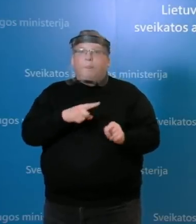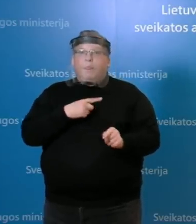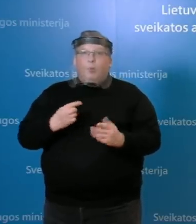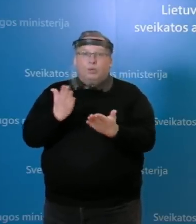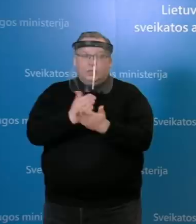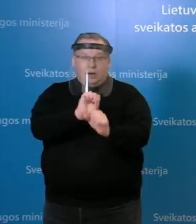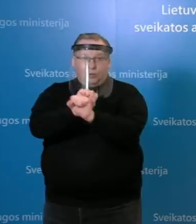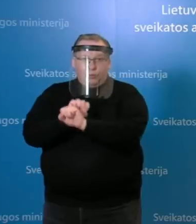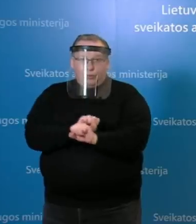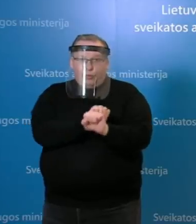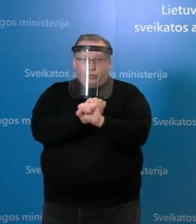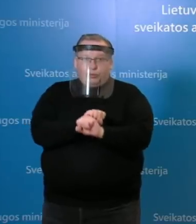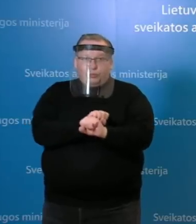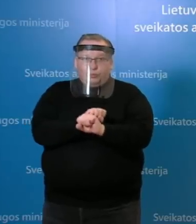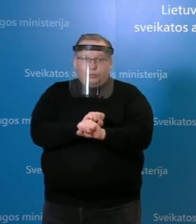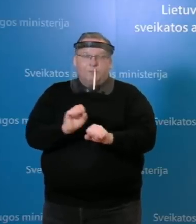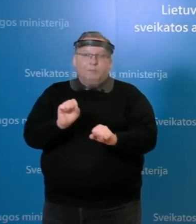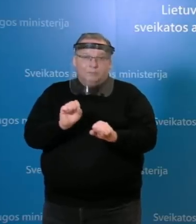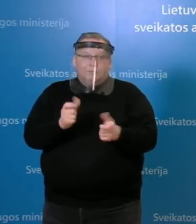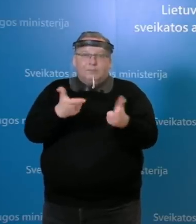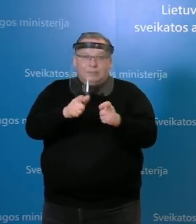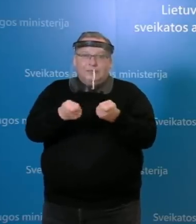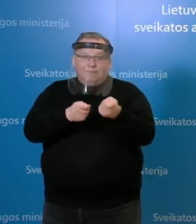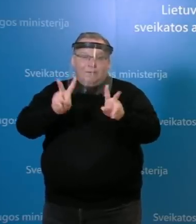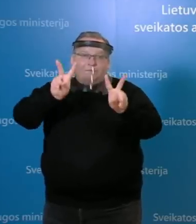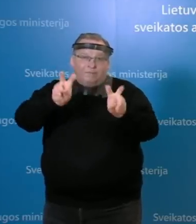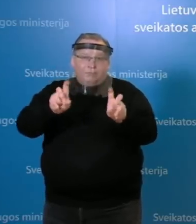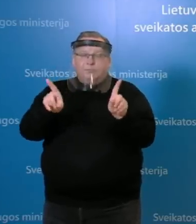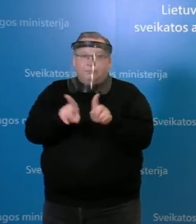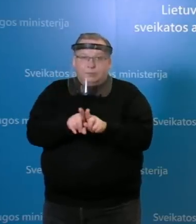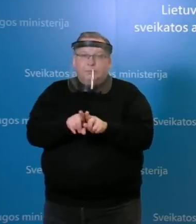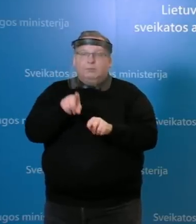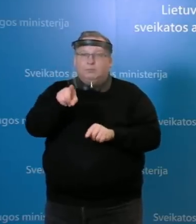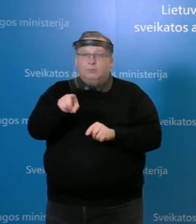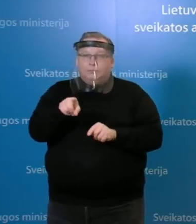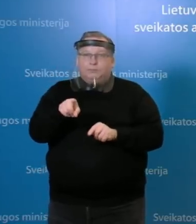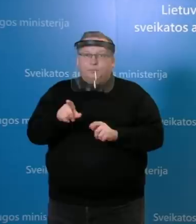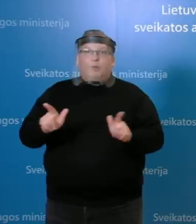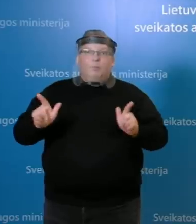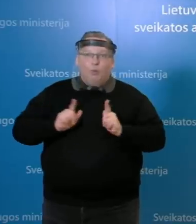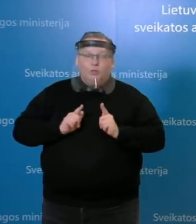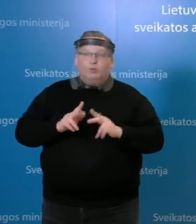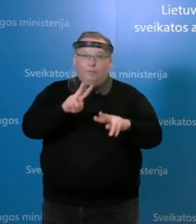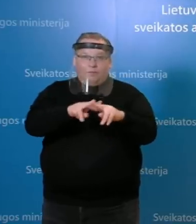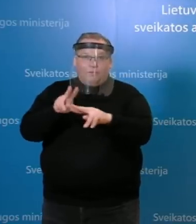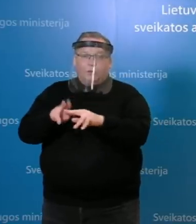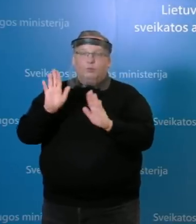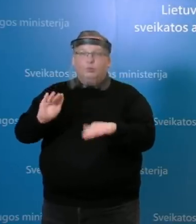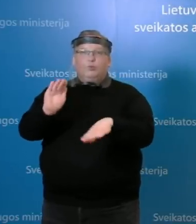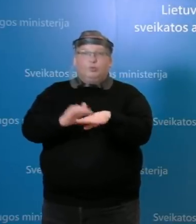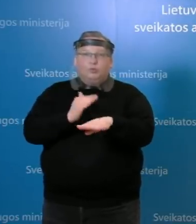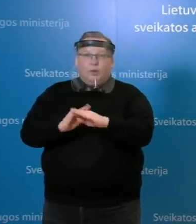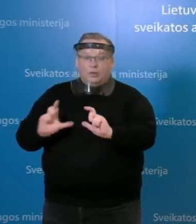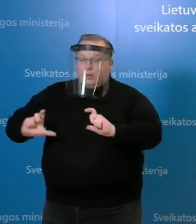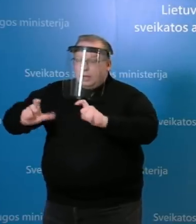kad yra kurortinės savivaldybės, tai, žinoma, reikšmė turi tais atvejais, jeigu karantinas būtų sušvelnintas